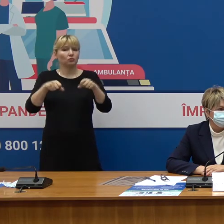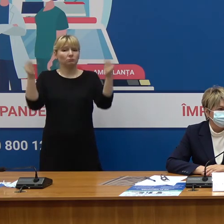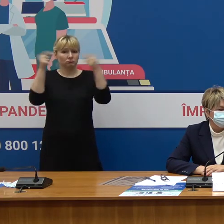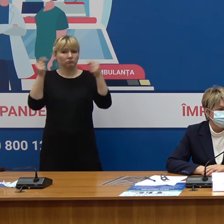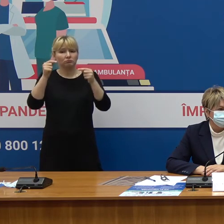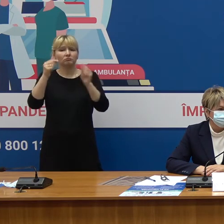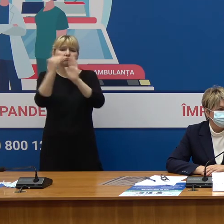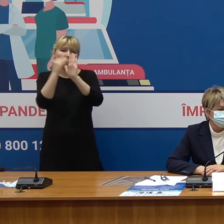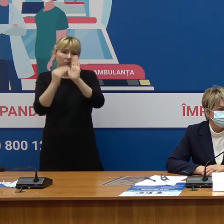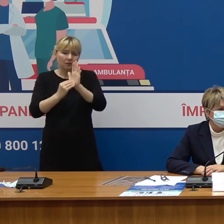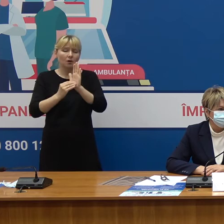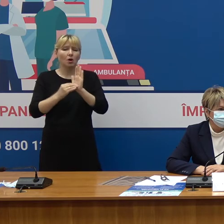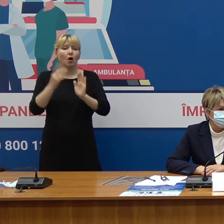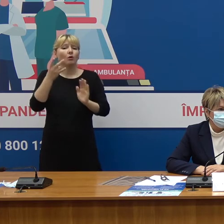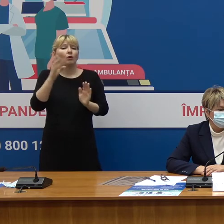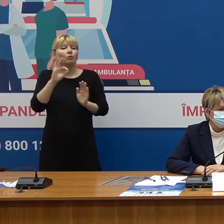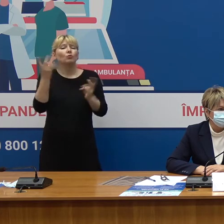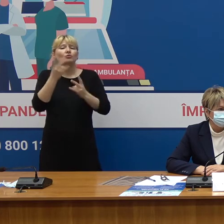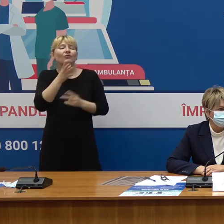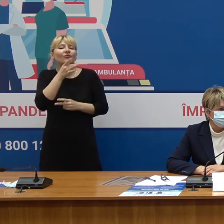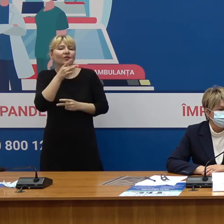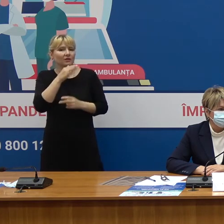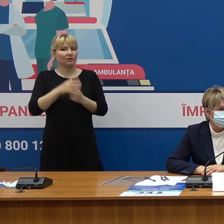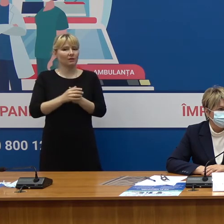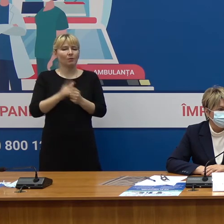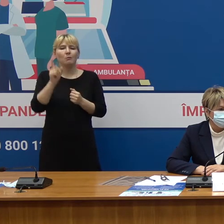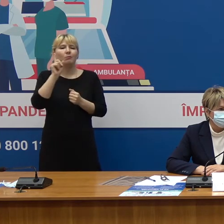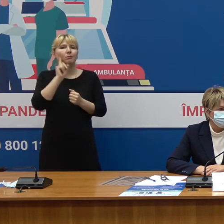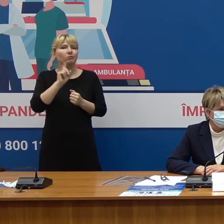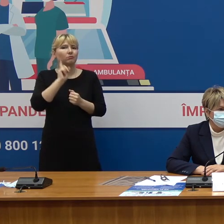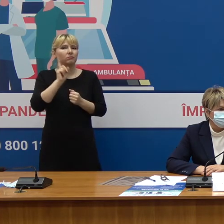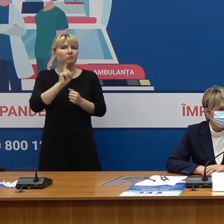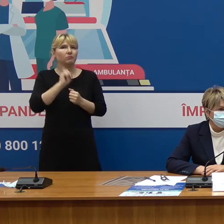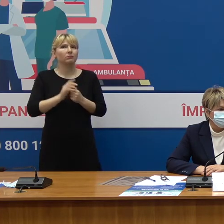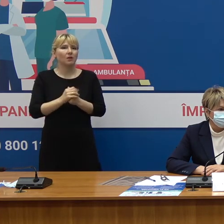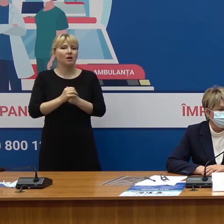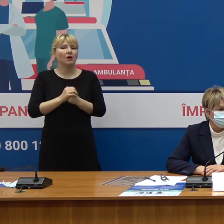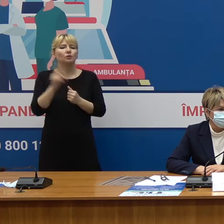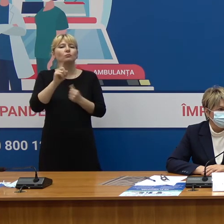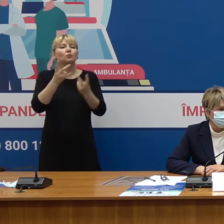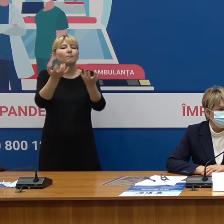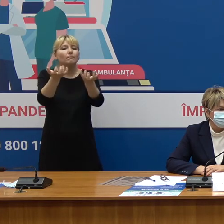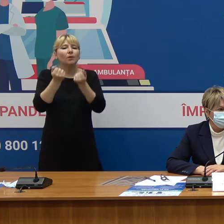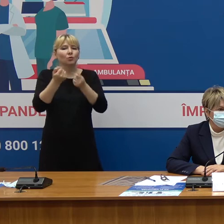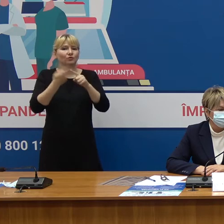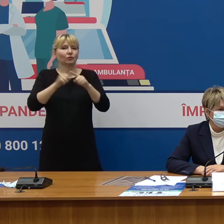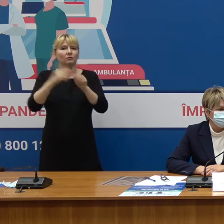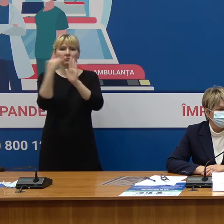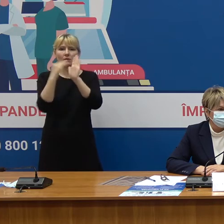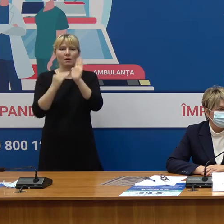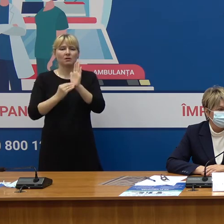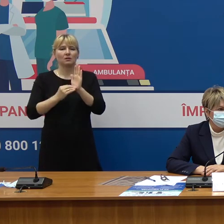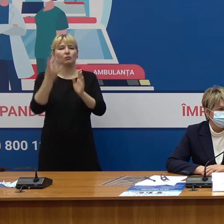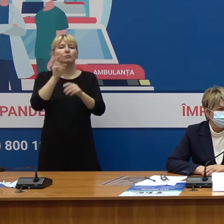doar că necesită timp în obținerea acestor date de în cadrul